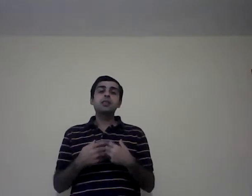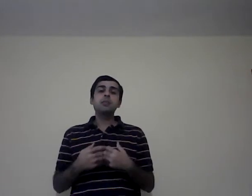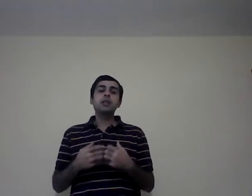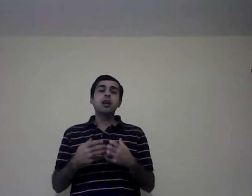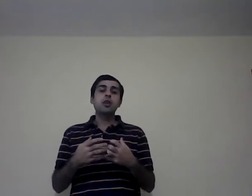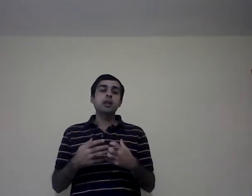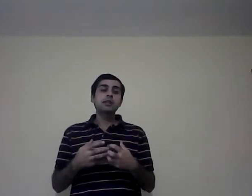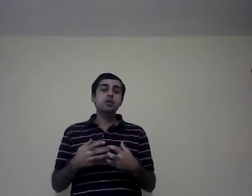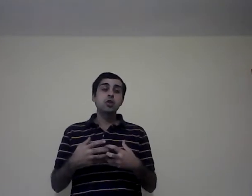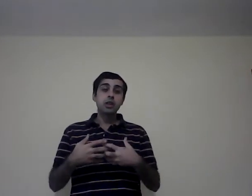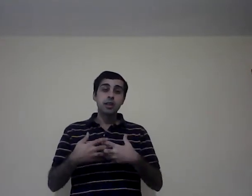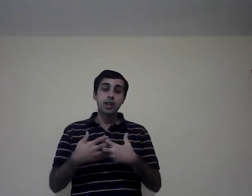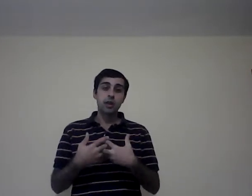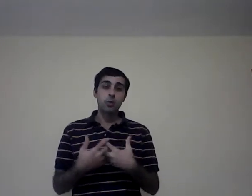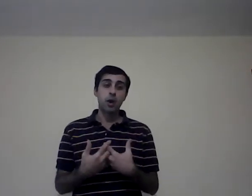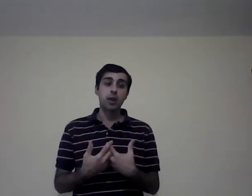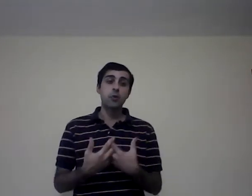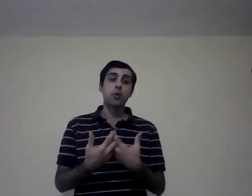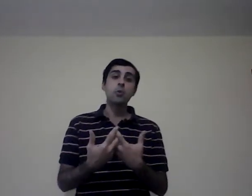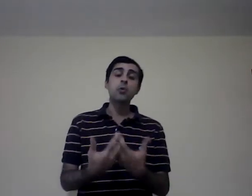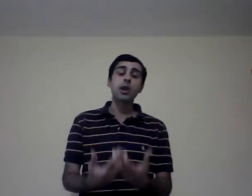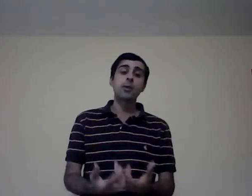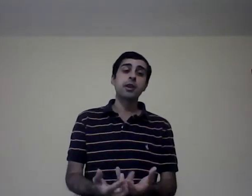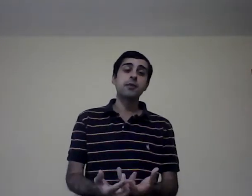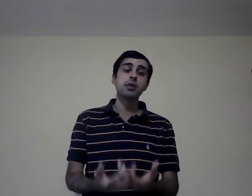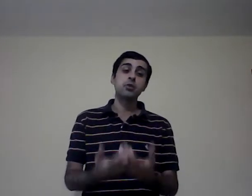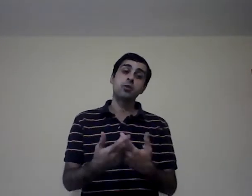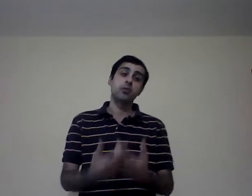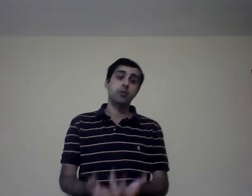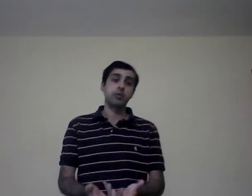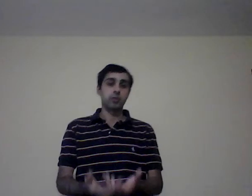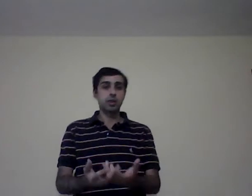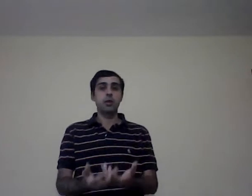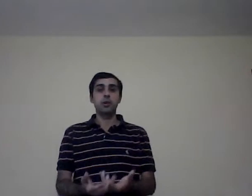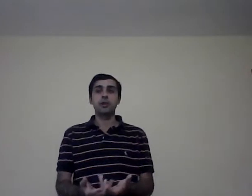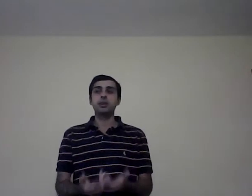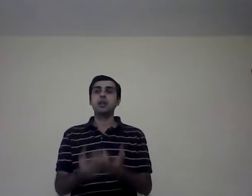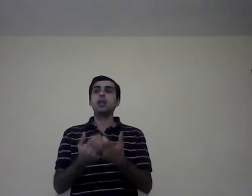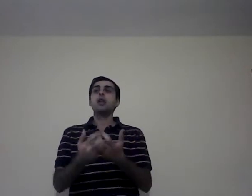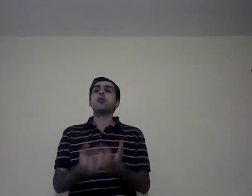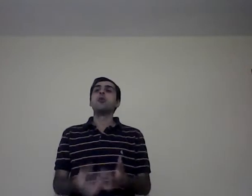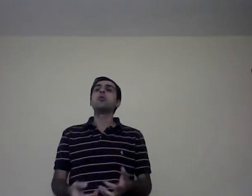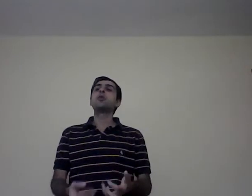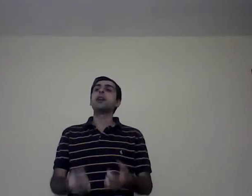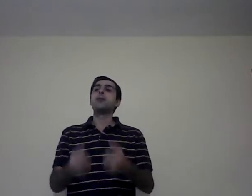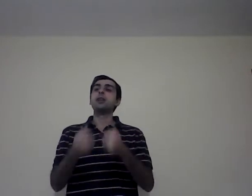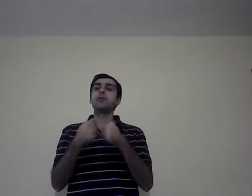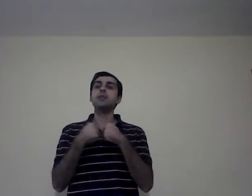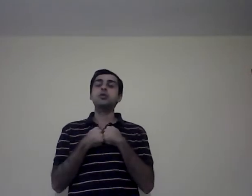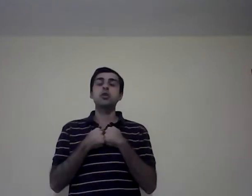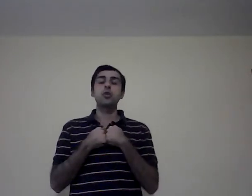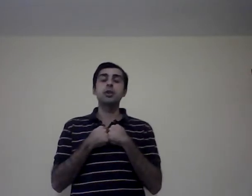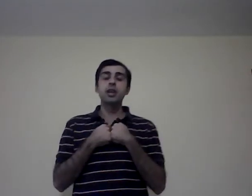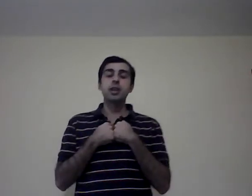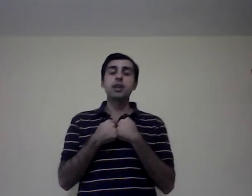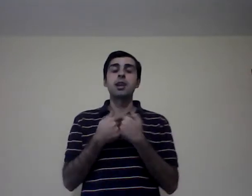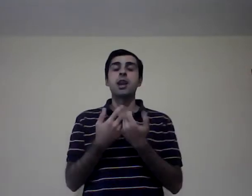Típicas organizaciones en las cuales uno busca el beneficio, o el teoría obviamente, no busca el beneficio de la